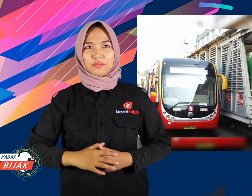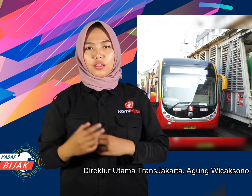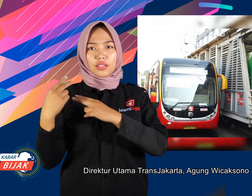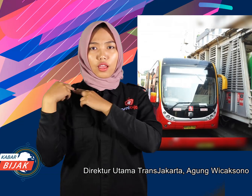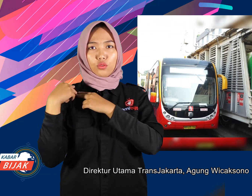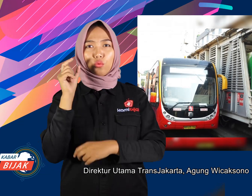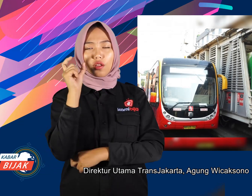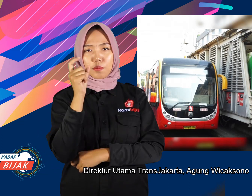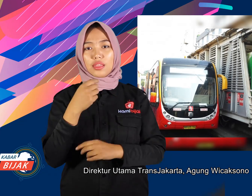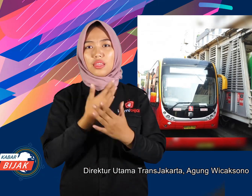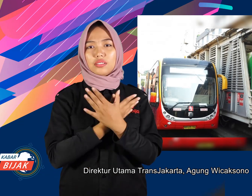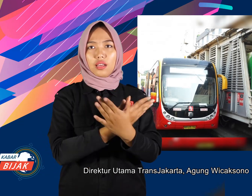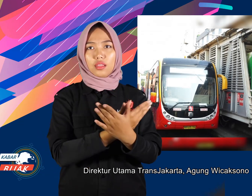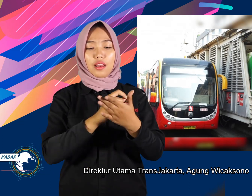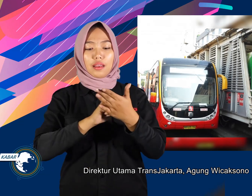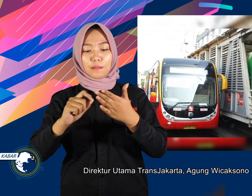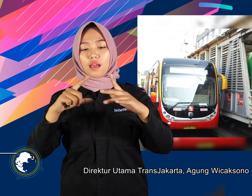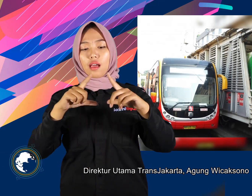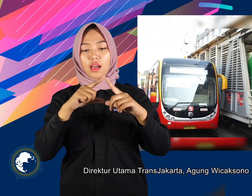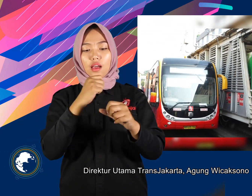Direktur Utama Transjakarta, Agung Wicaksono